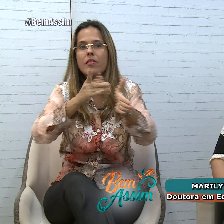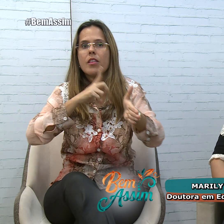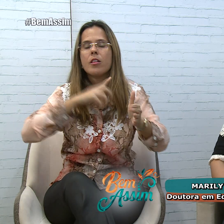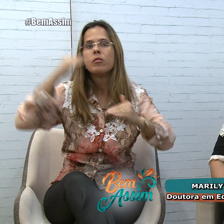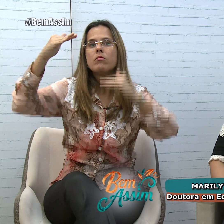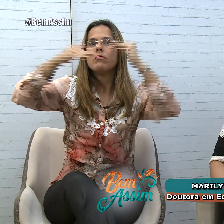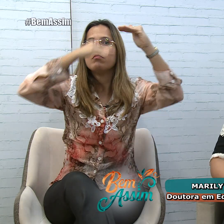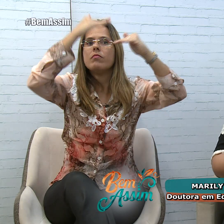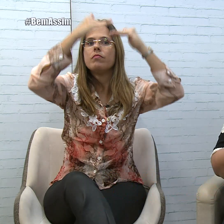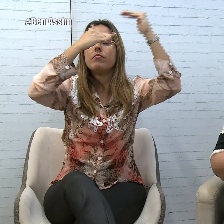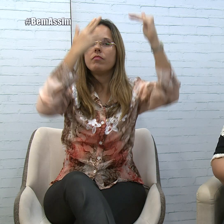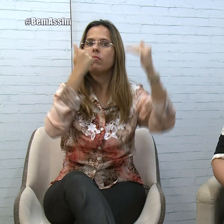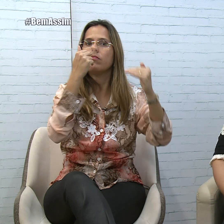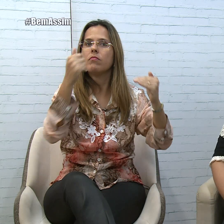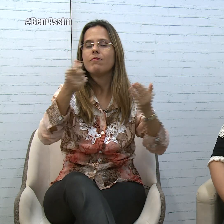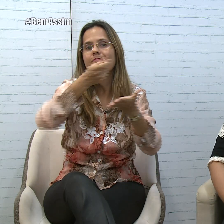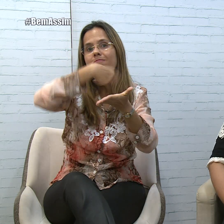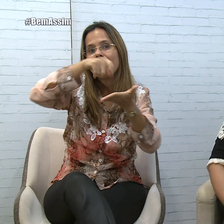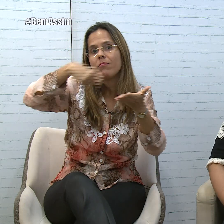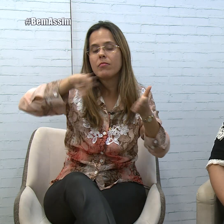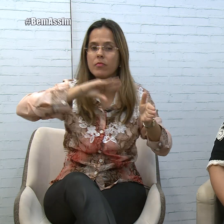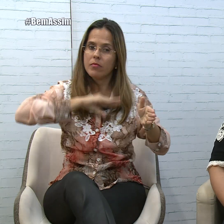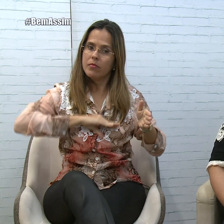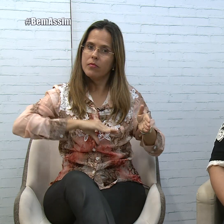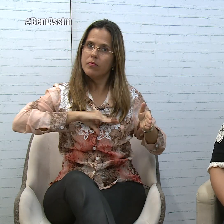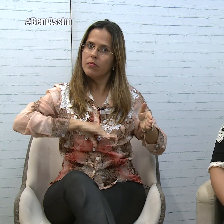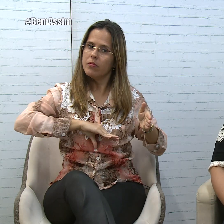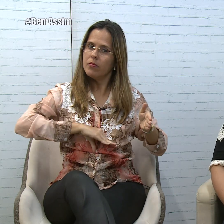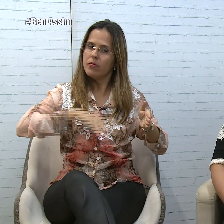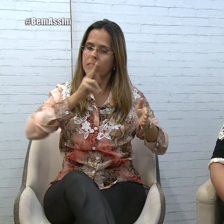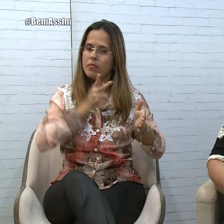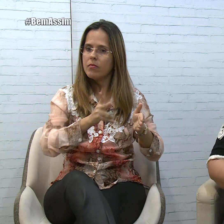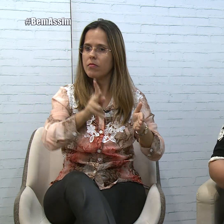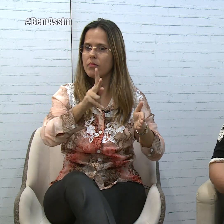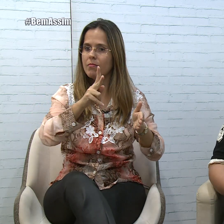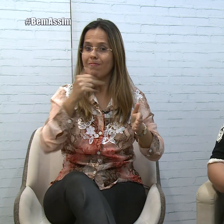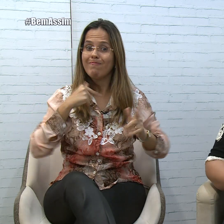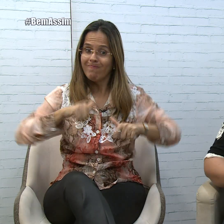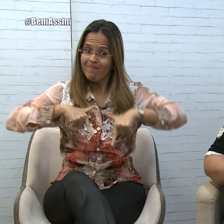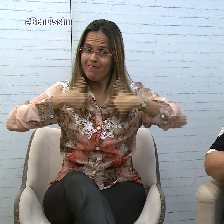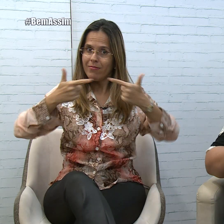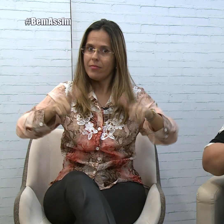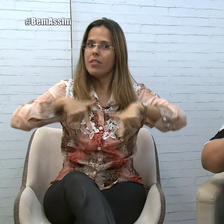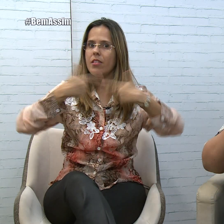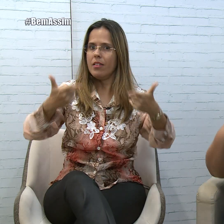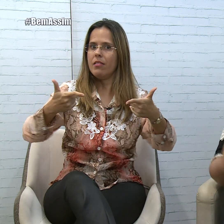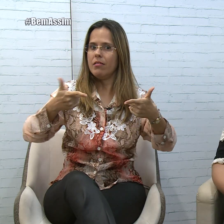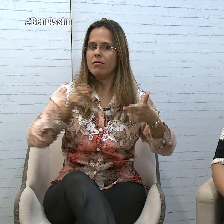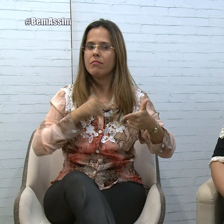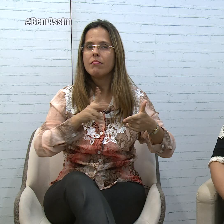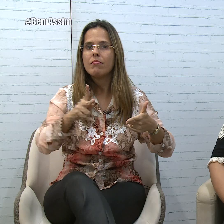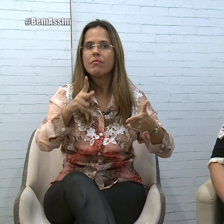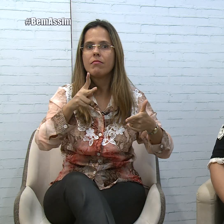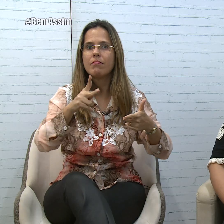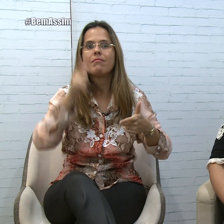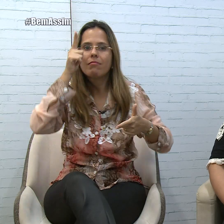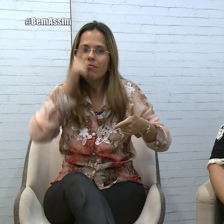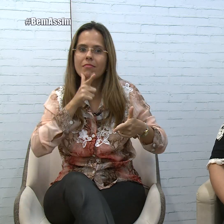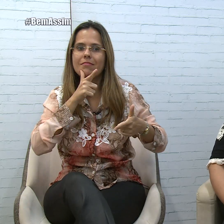língua, mas na hora de escrever é o português, né, o português escrito. Então, são desafios, mas que a gente, paulatinamente, tem conseguido vencer. É